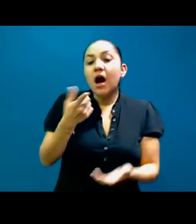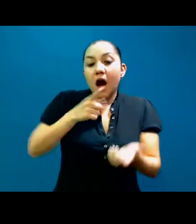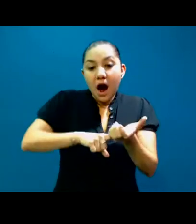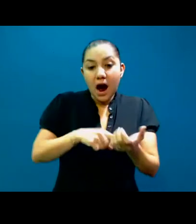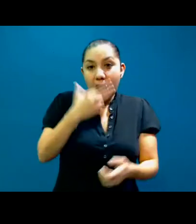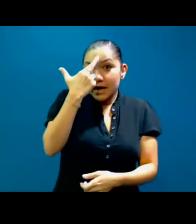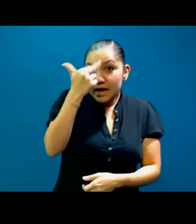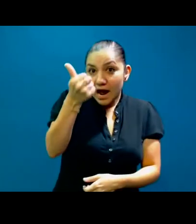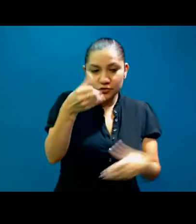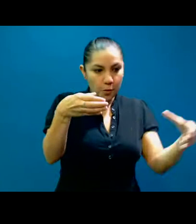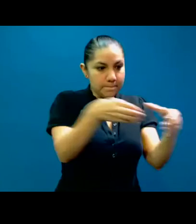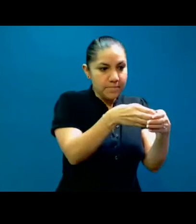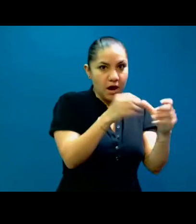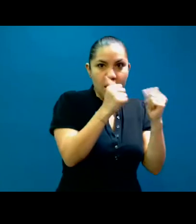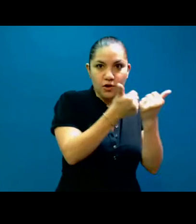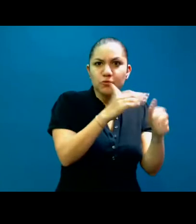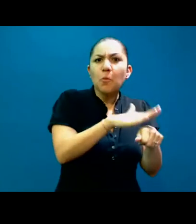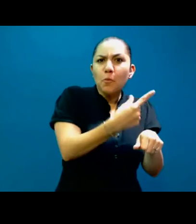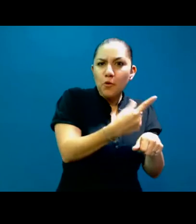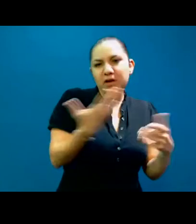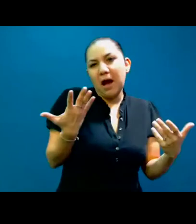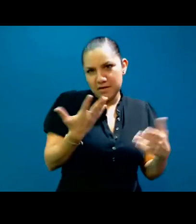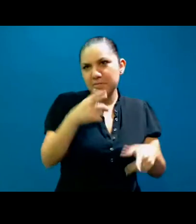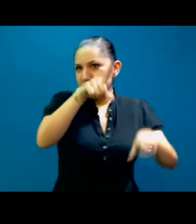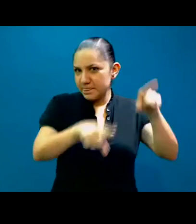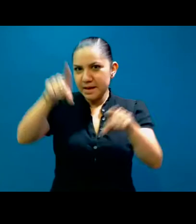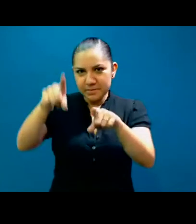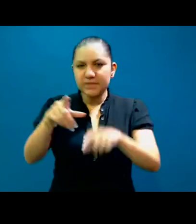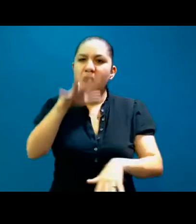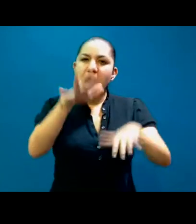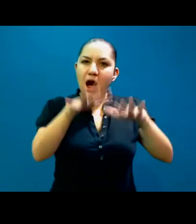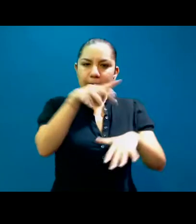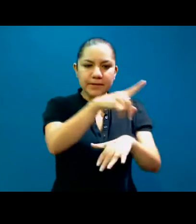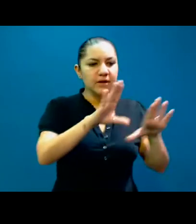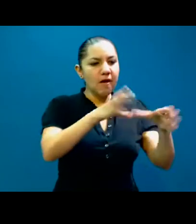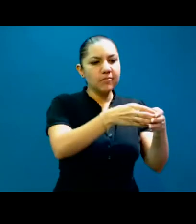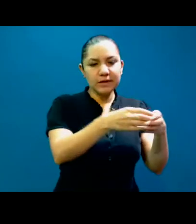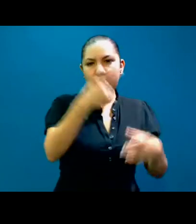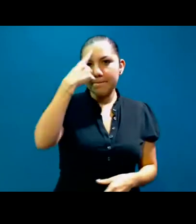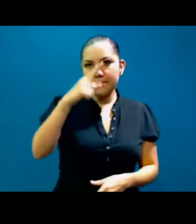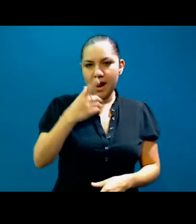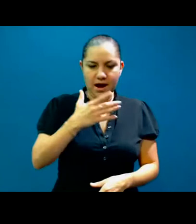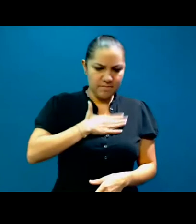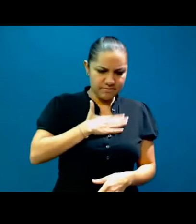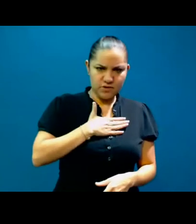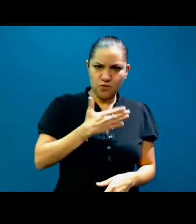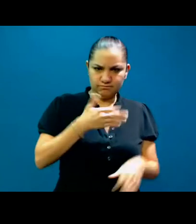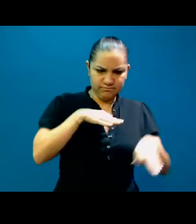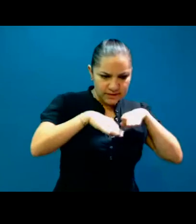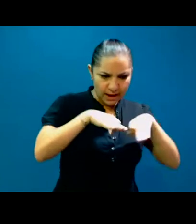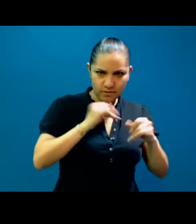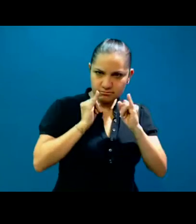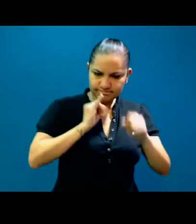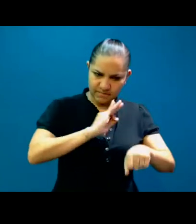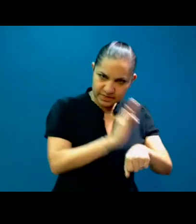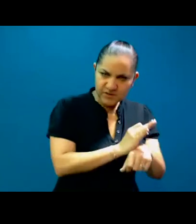se une, pues, más como para defender condiciones laborales o defender la profesión o simplemente por tener un sentido de pertenencia o para